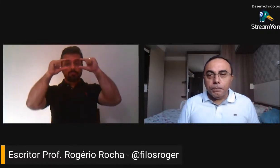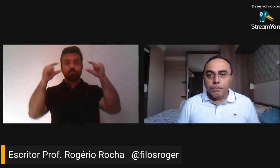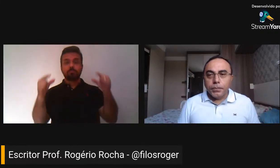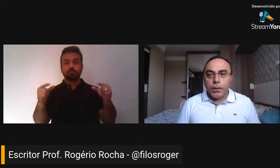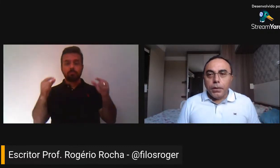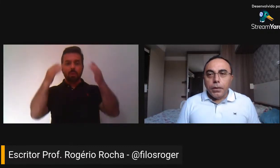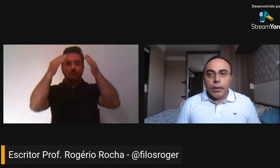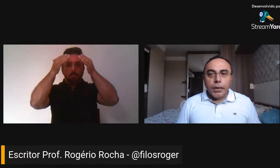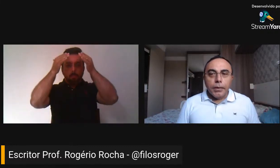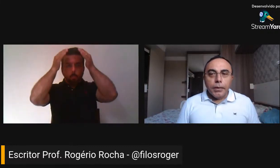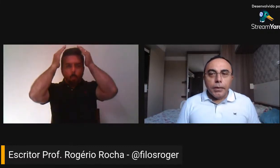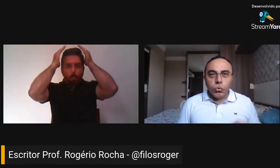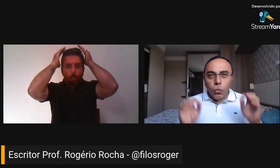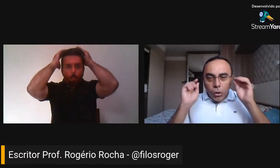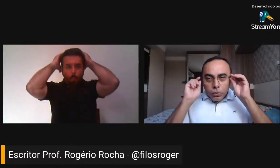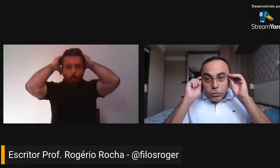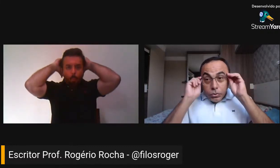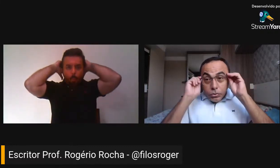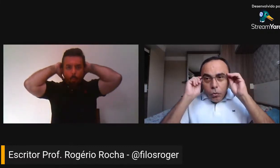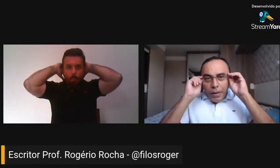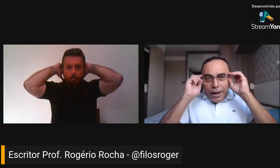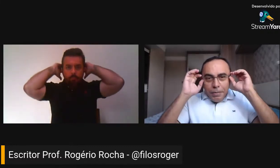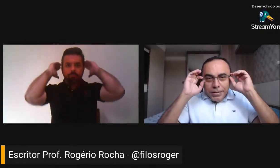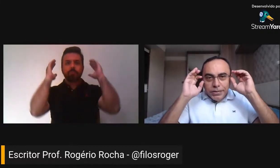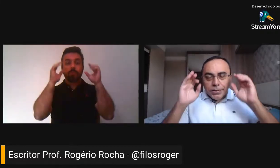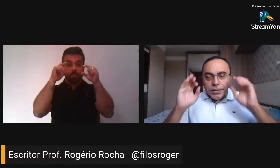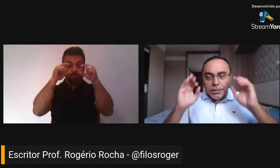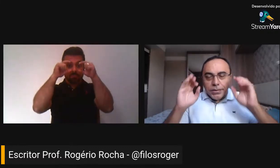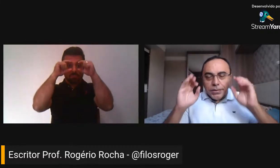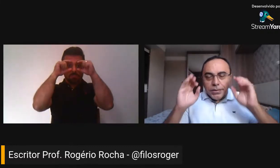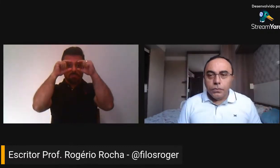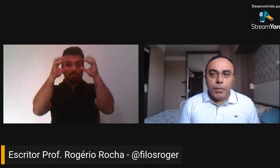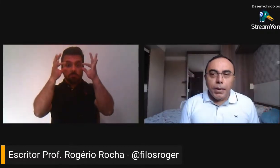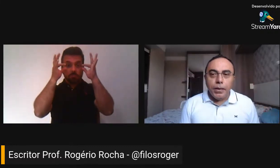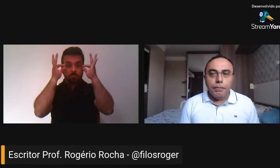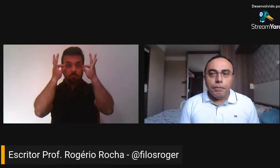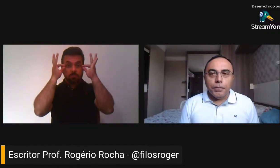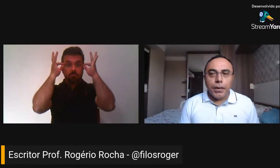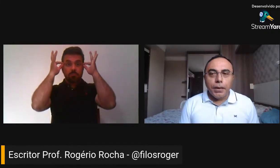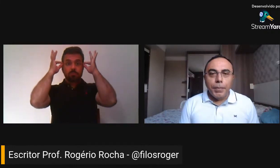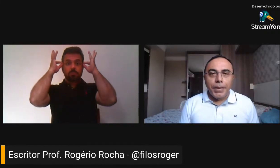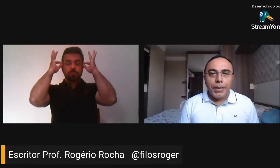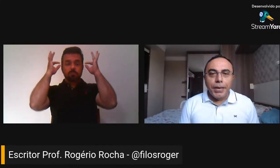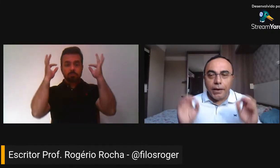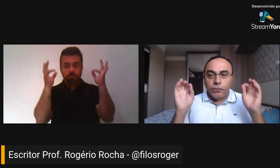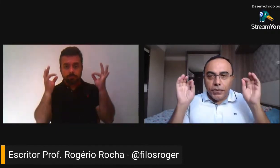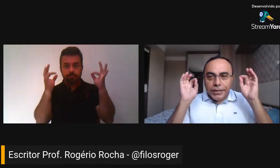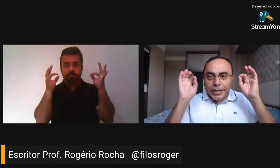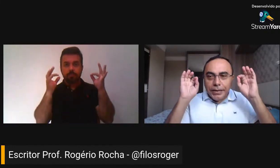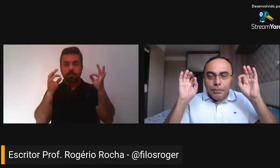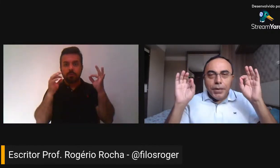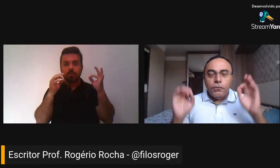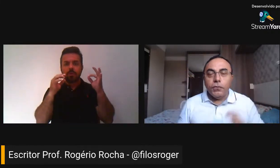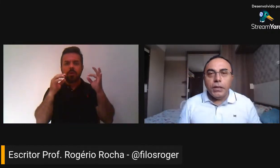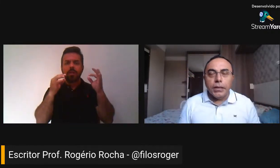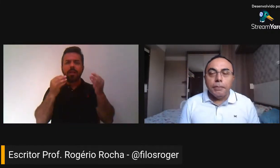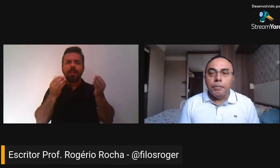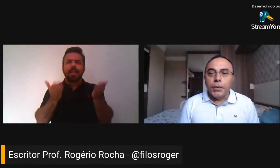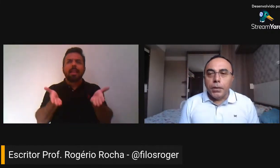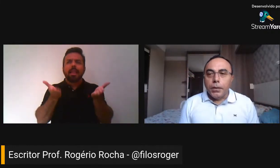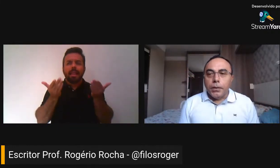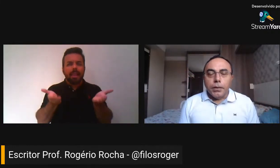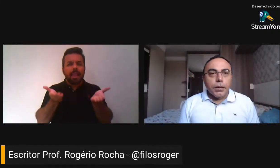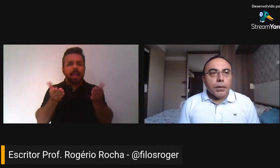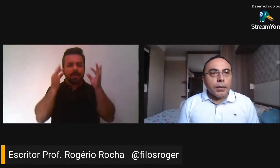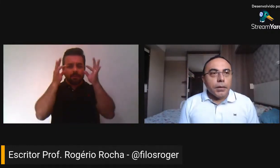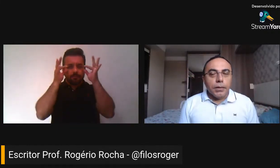bem baixo, e uso um óculos com uma armação também bem leve, bem fina.